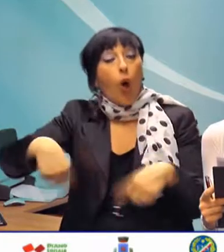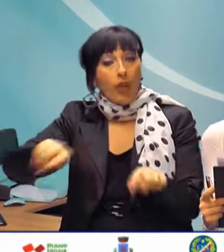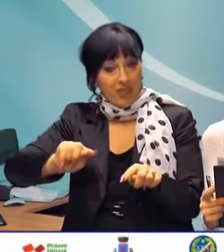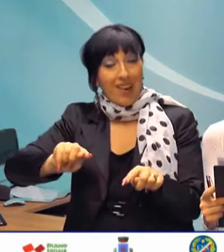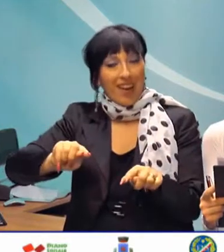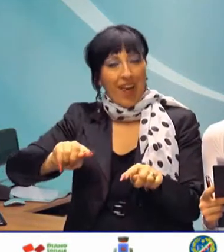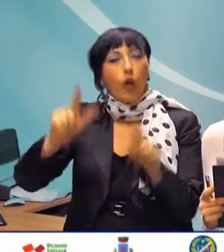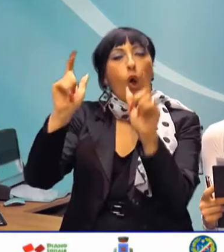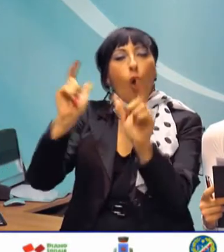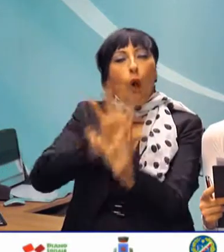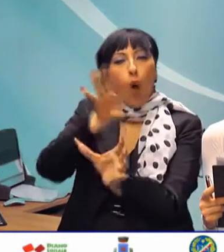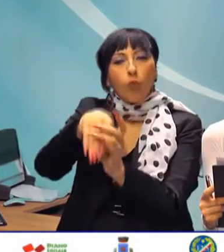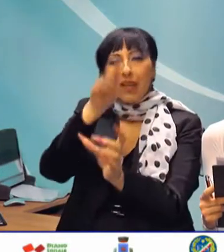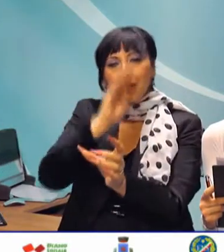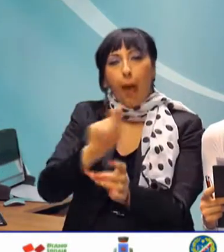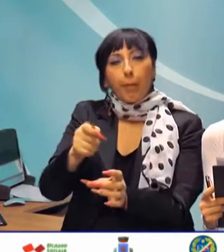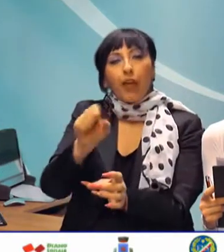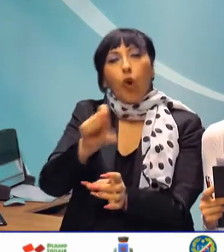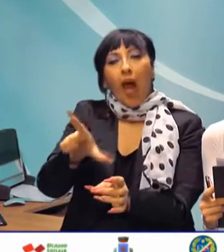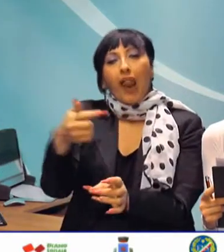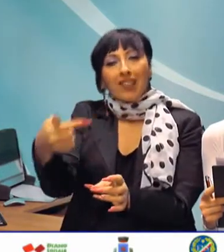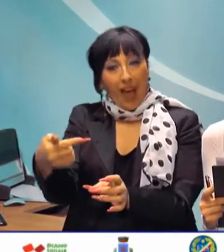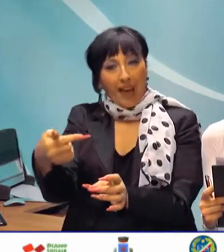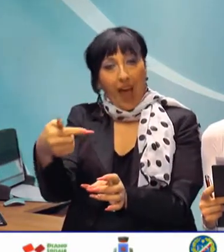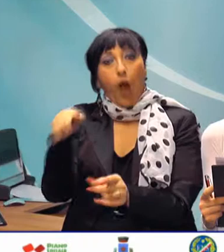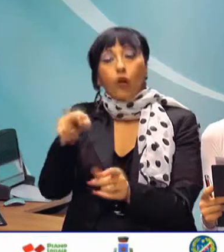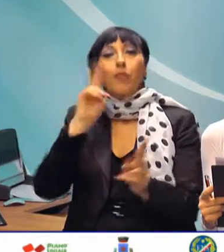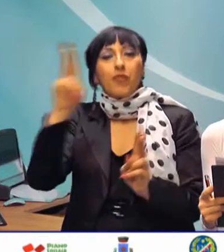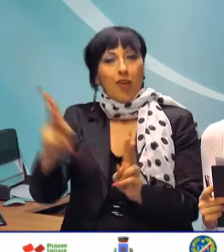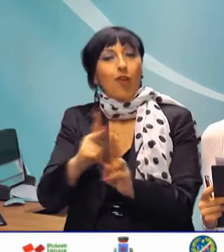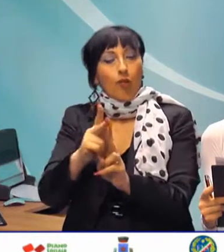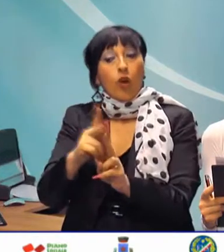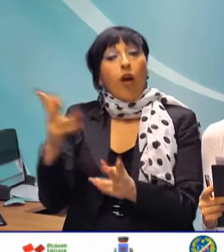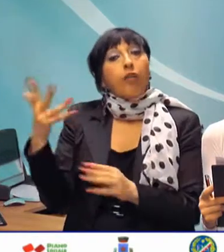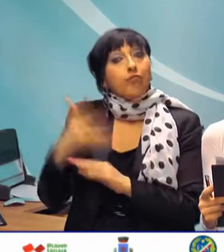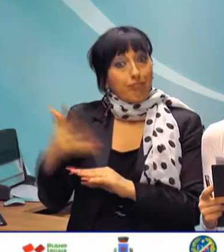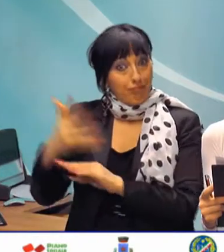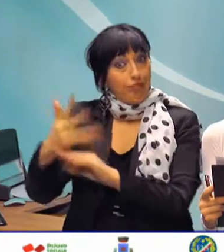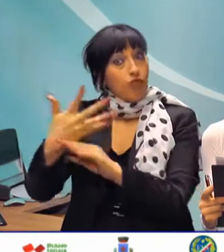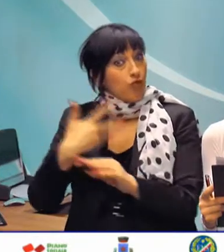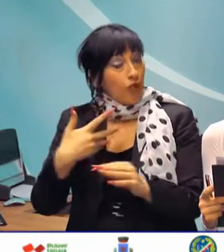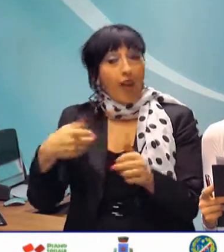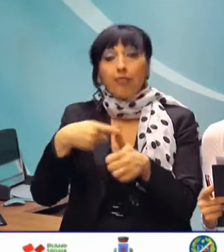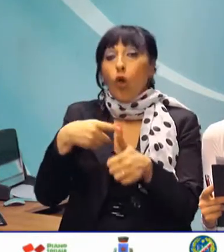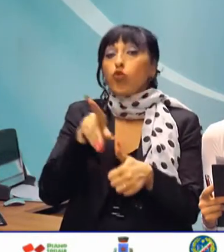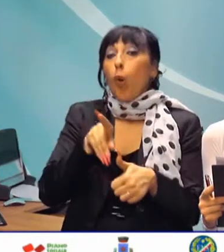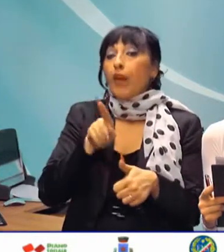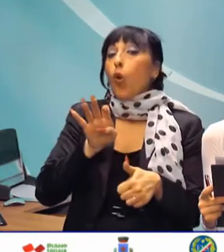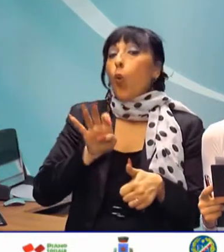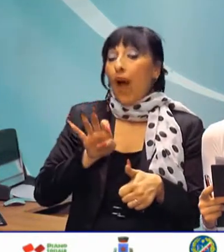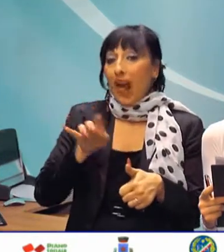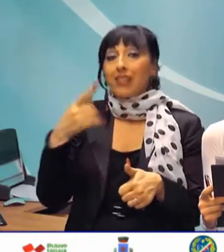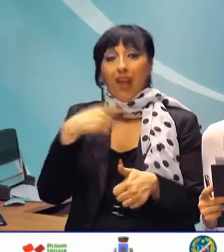della Casa Comunale di San Pietro Altanagro. Interverranno tra gli altri Domenico Quaranta,